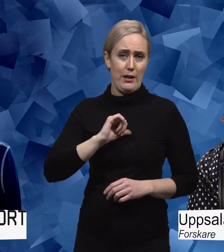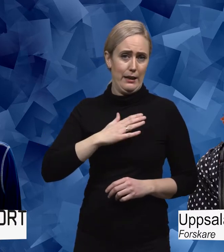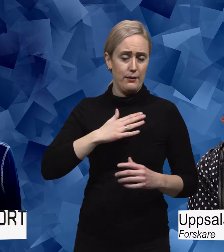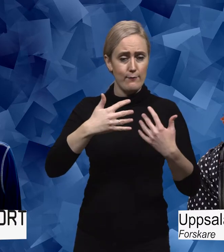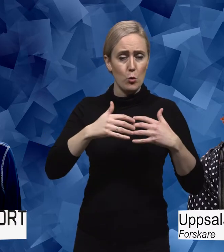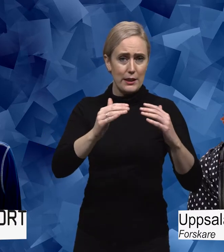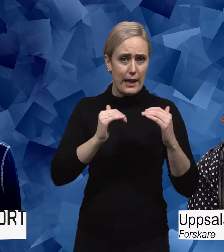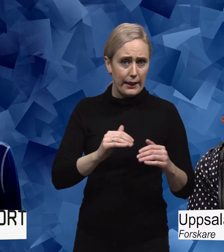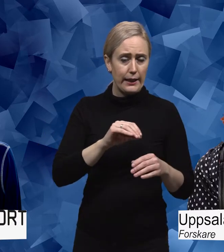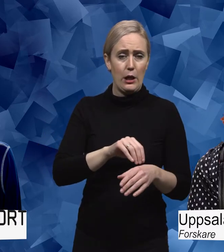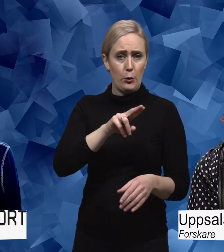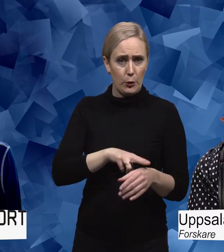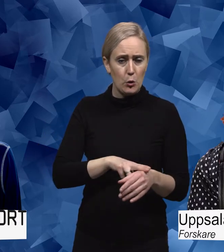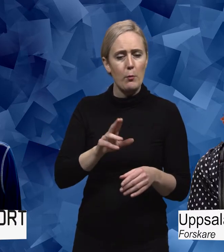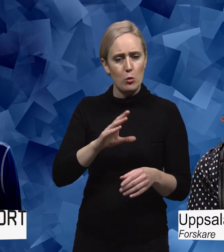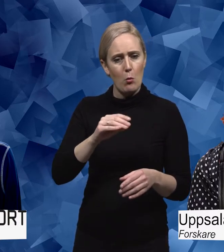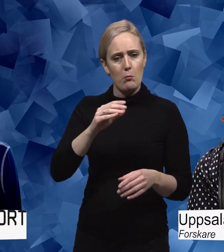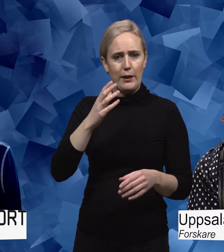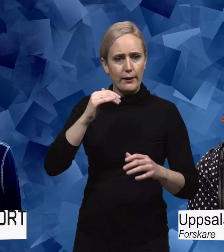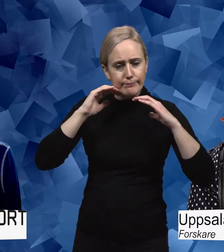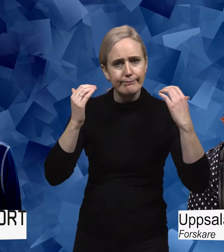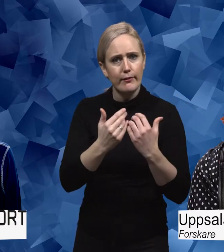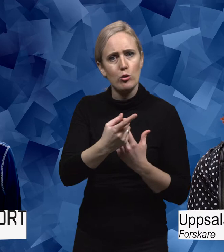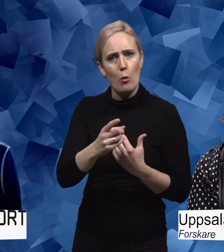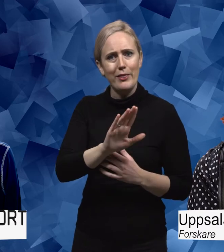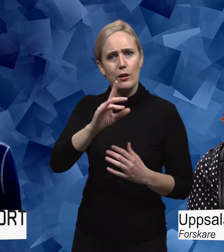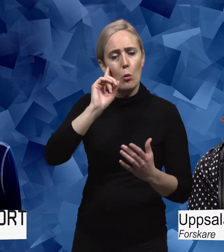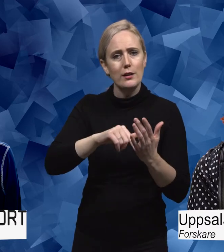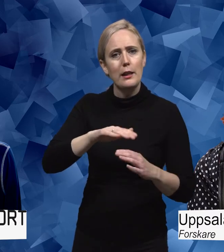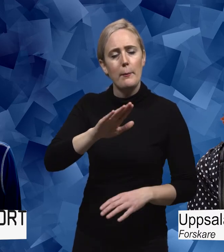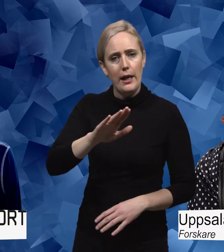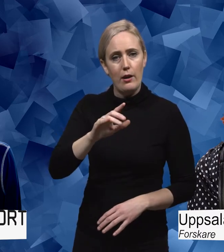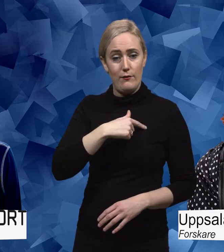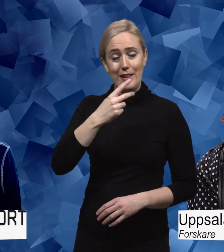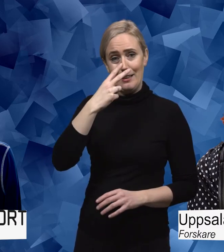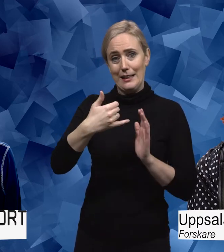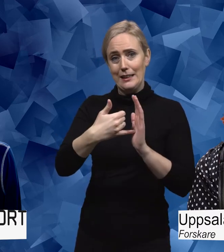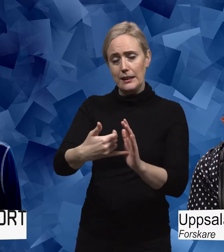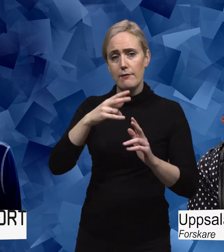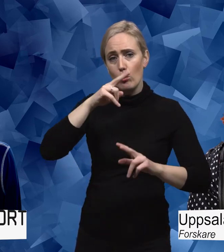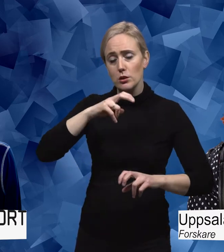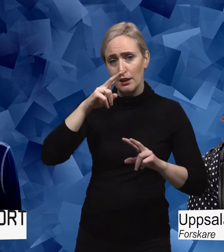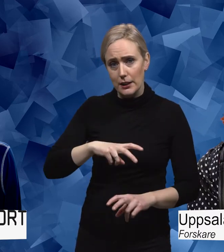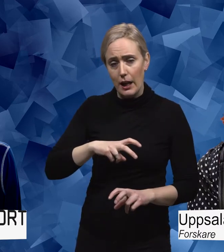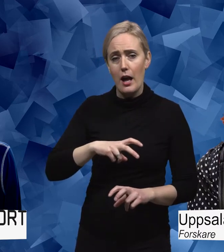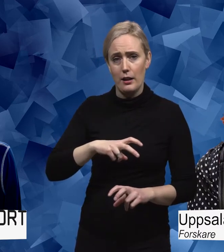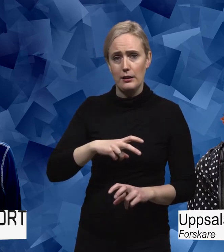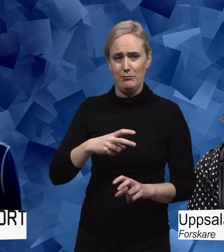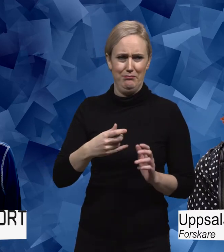sjukdom på ett mer genuint sätt. För att det ser man i forskningen att det är mer och mer forskning inom alla sjukdomar